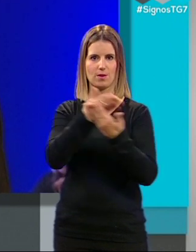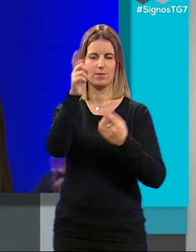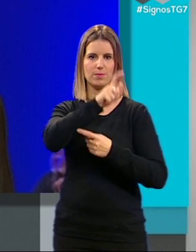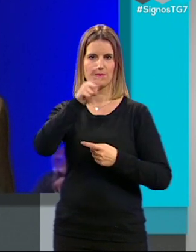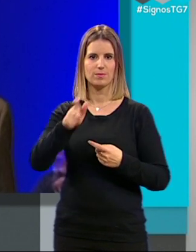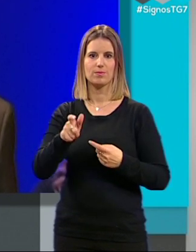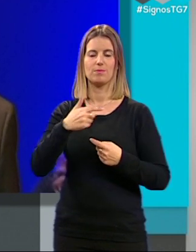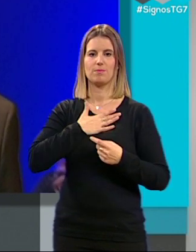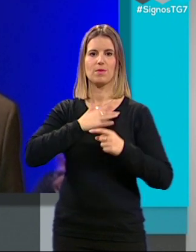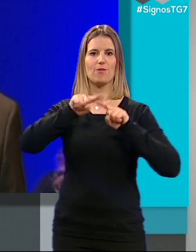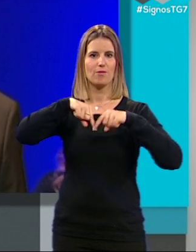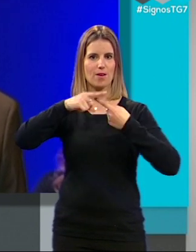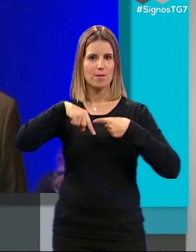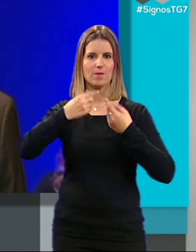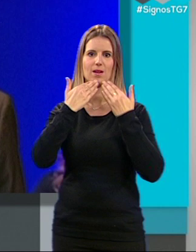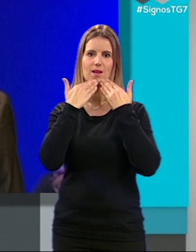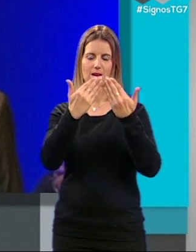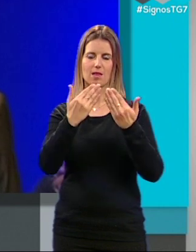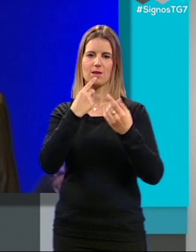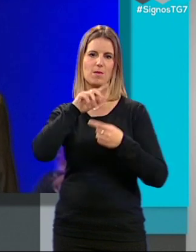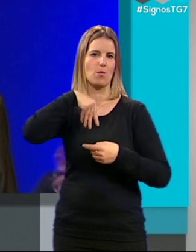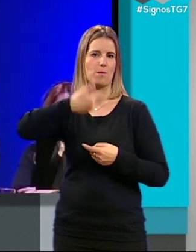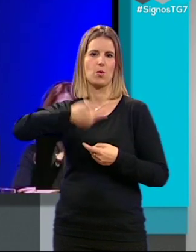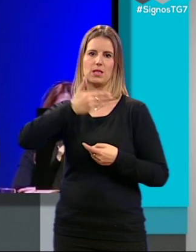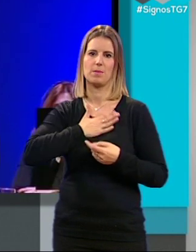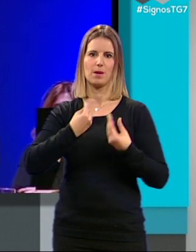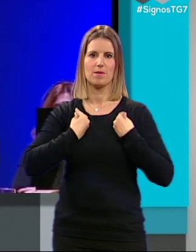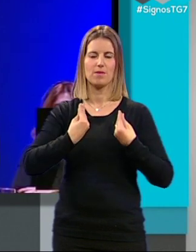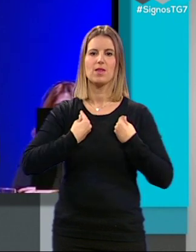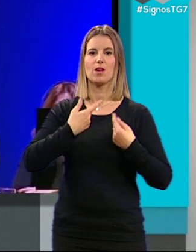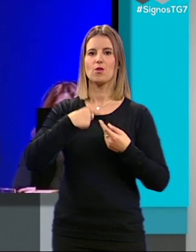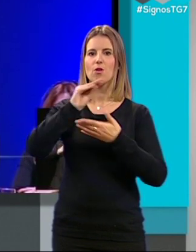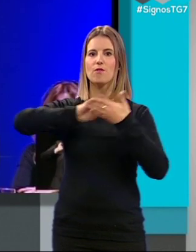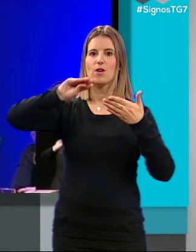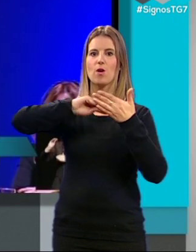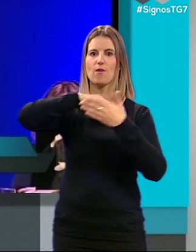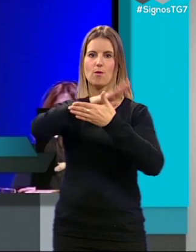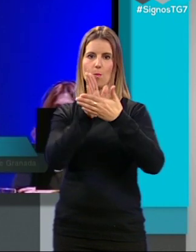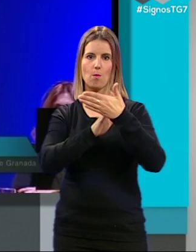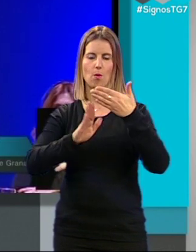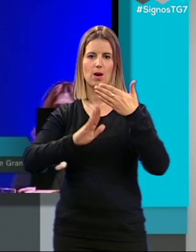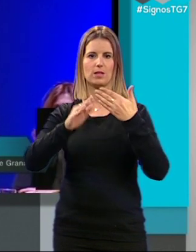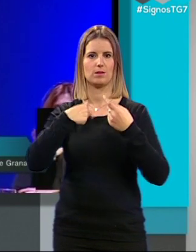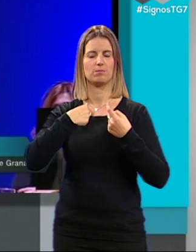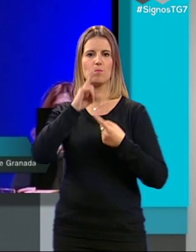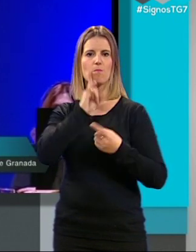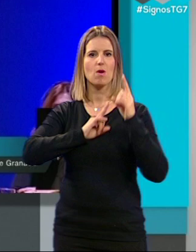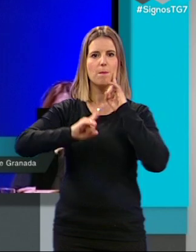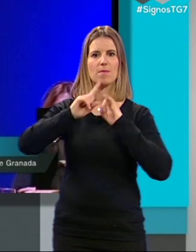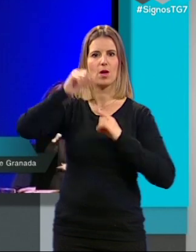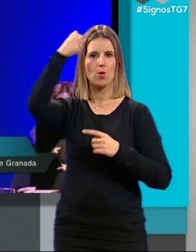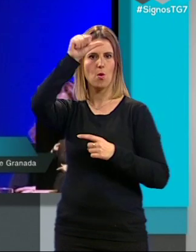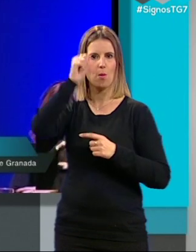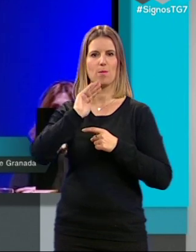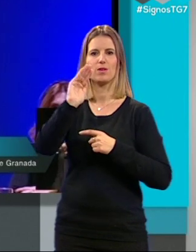Y a mi familia, eje fundamental de mi vida. Como biógrafo del poeta, fervoroso admirador del hombre